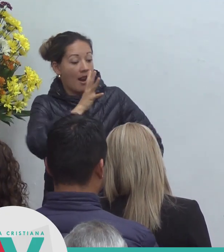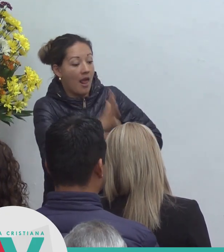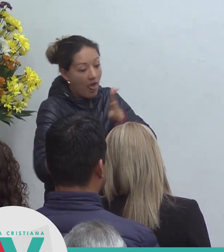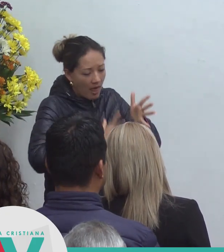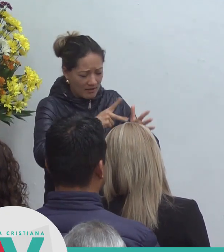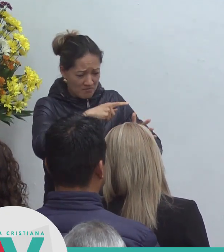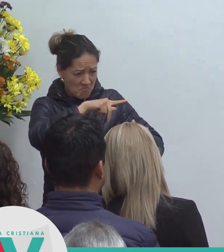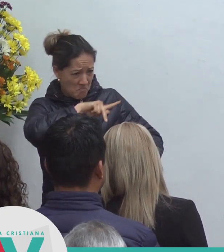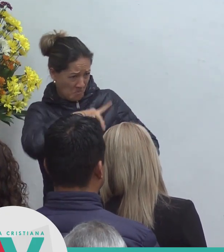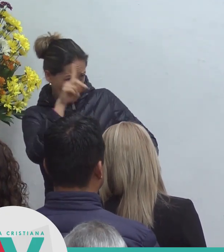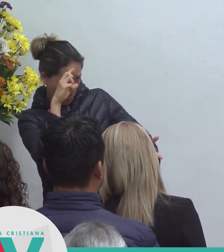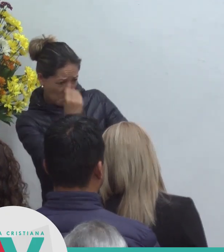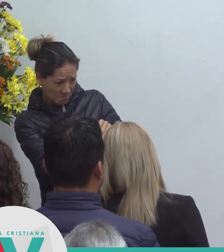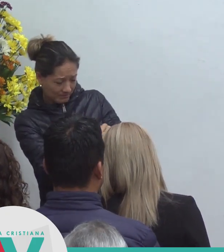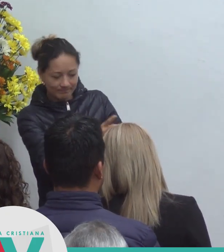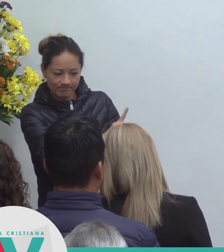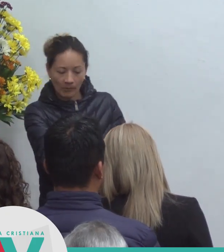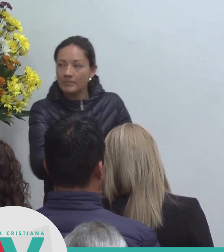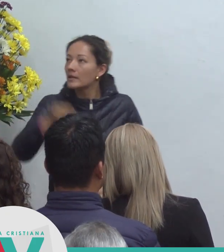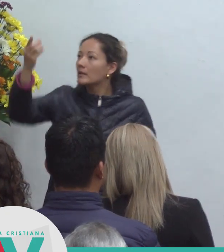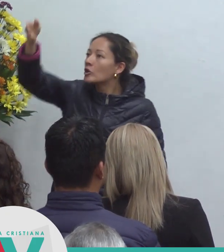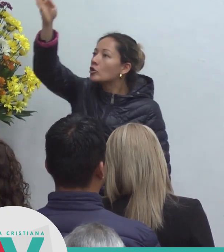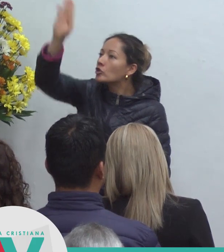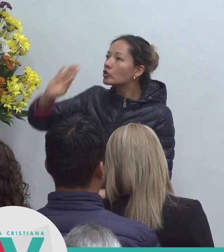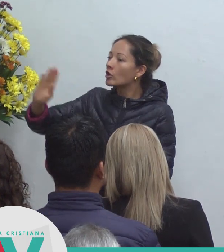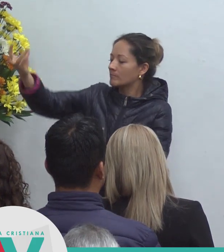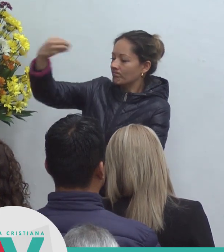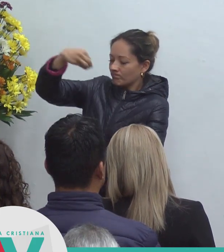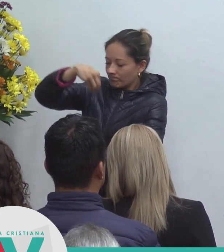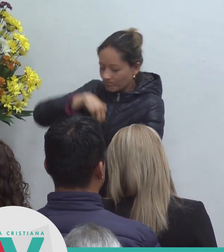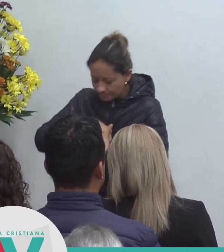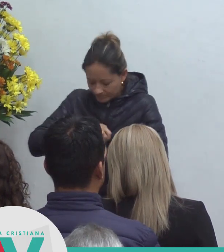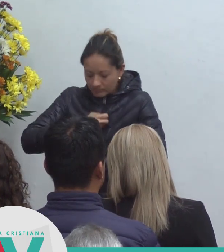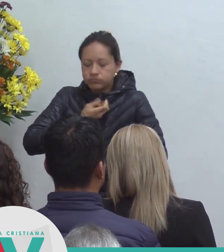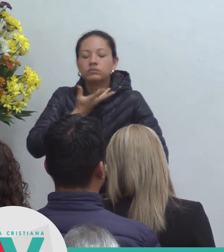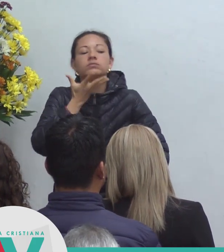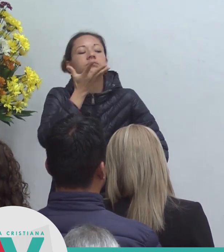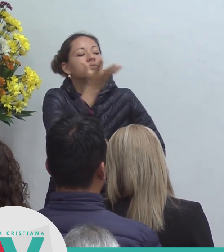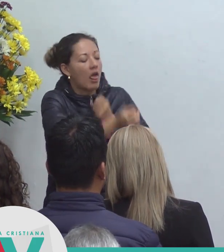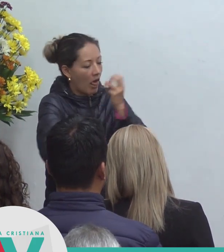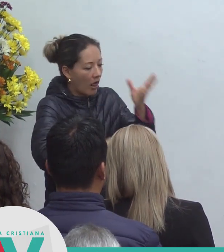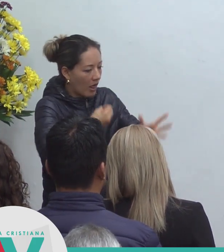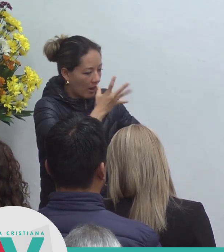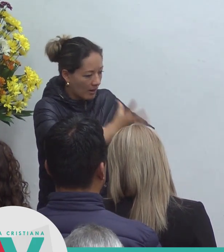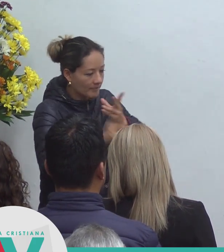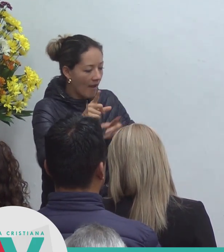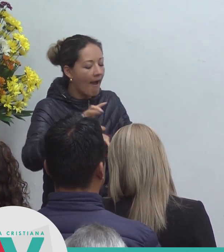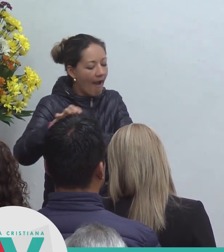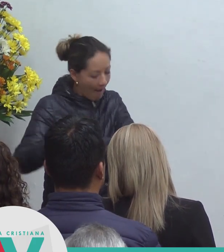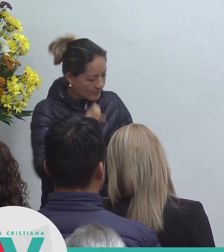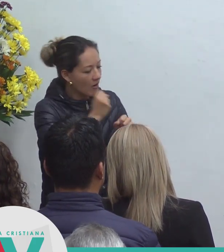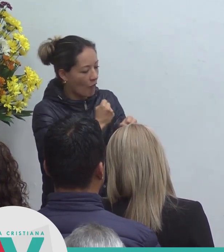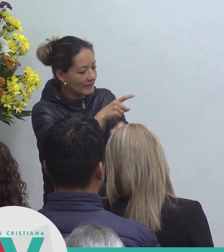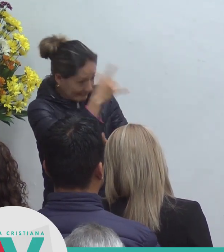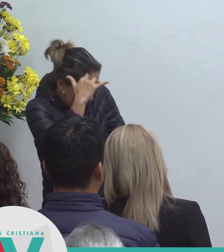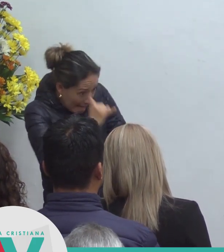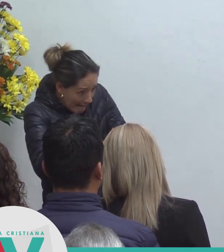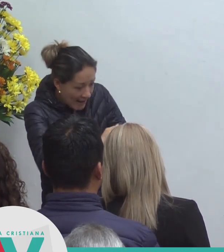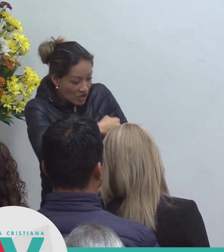hablo por mi propia cuenta sino que el padre que mora en mí él hace las obras créeme que yo soy en el padre y el